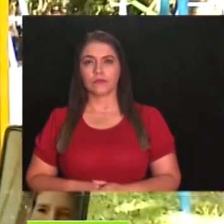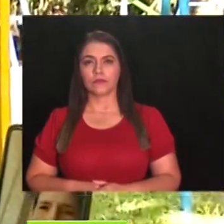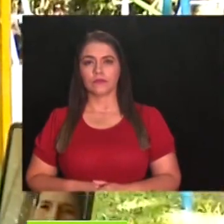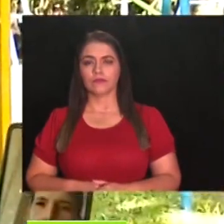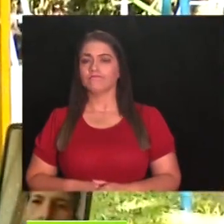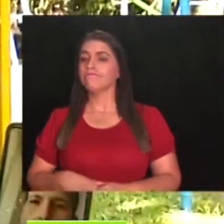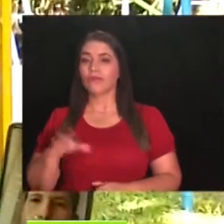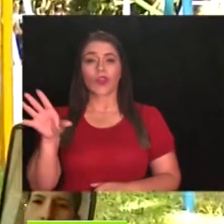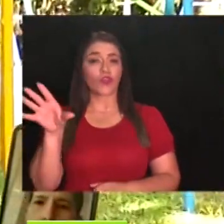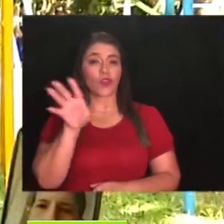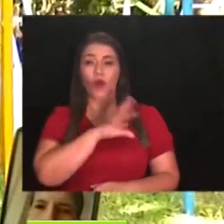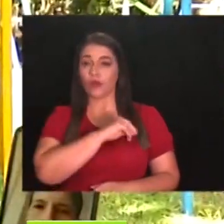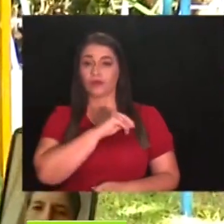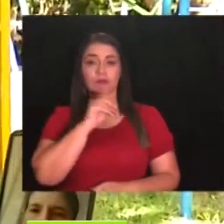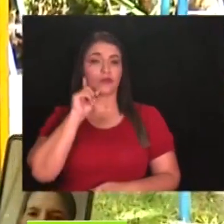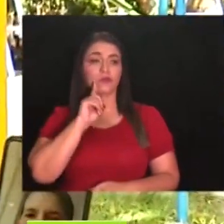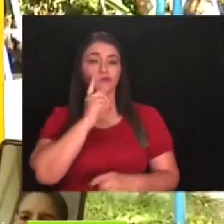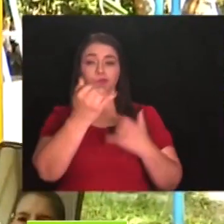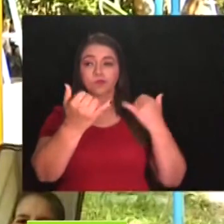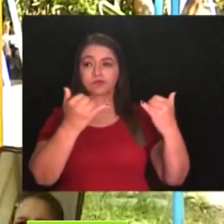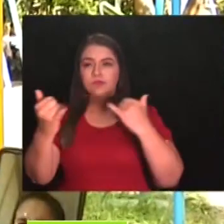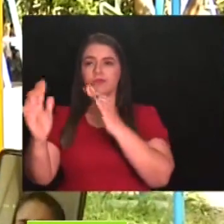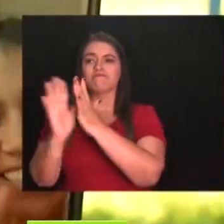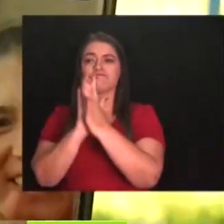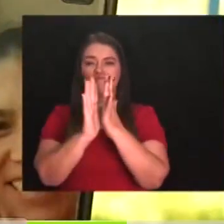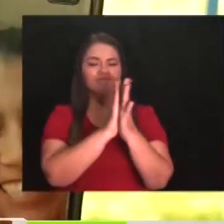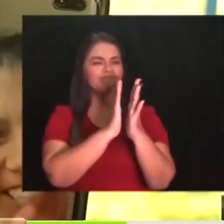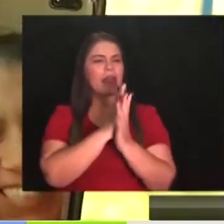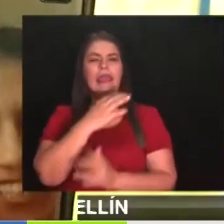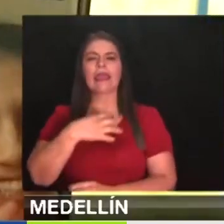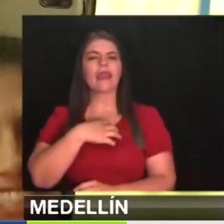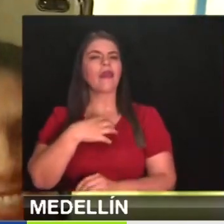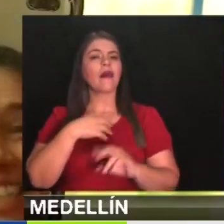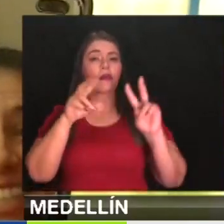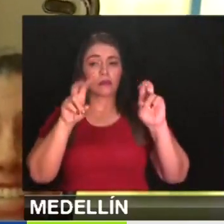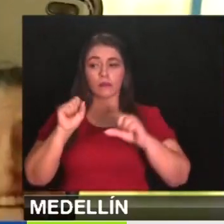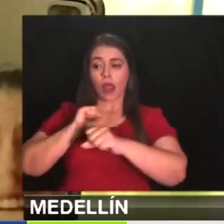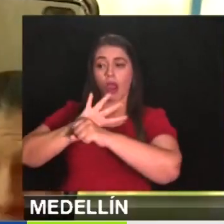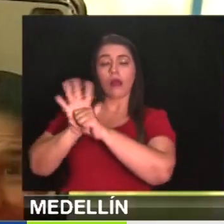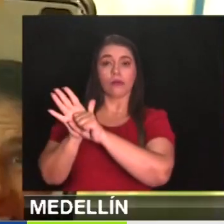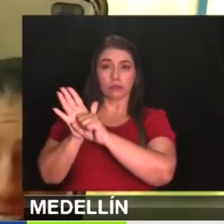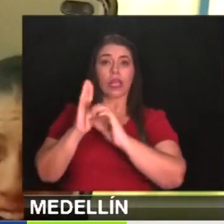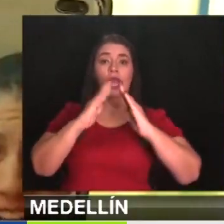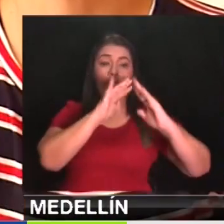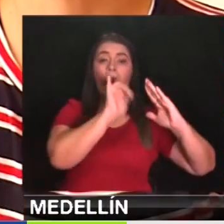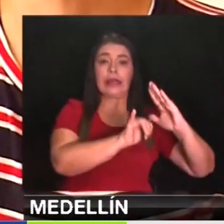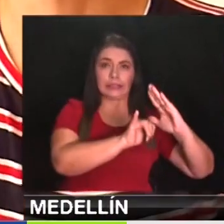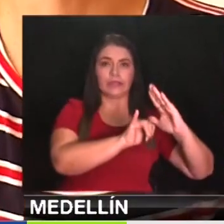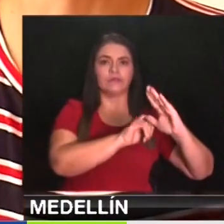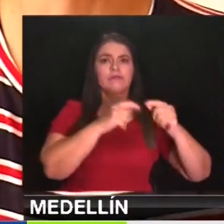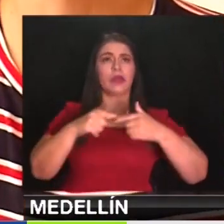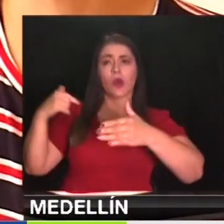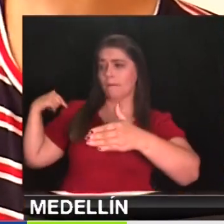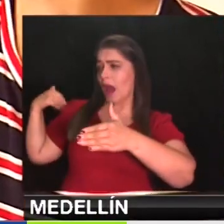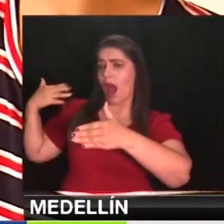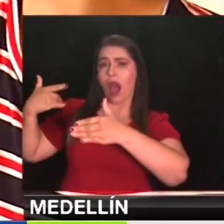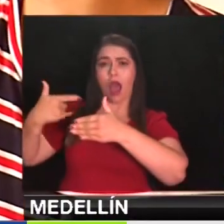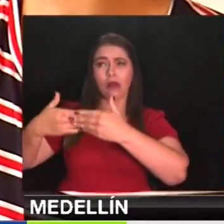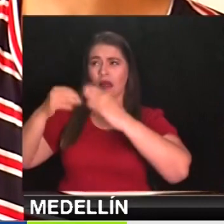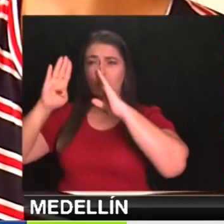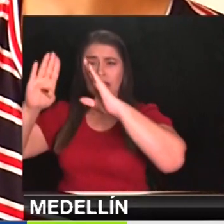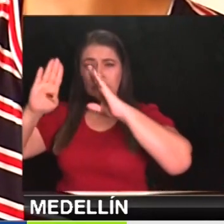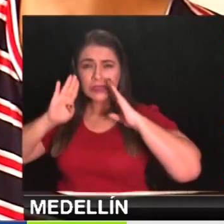Coinciden en que no solo se sienten aislados por culpa del coronavirus, desde hace muchos años cargan con el peso de no ser escuchados.